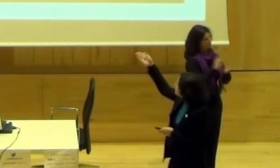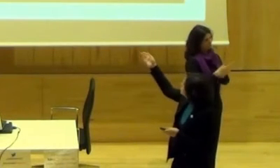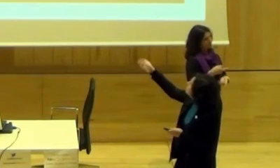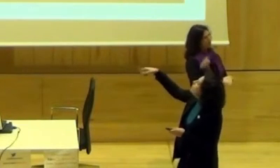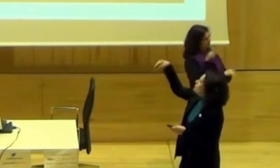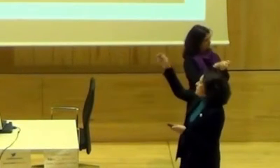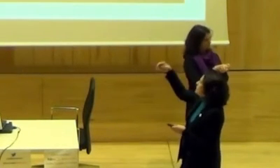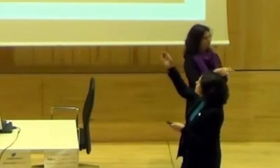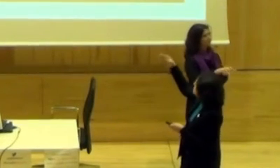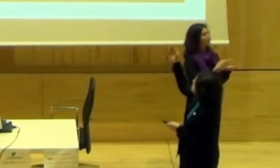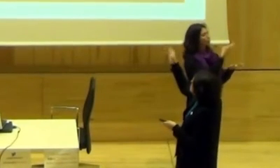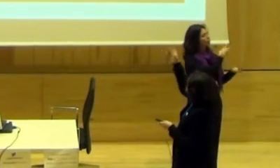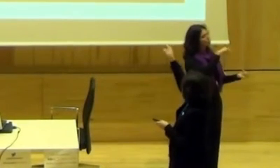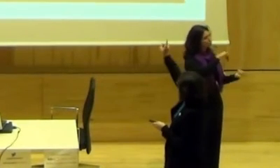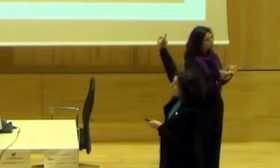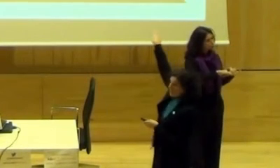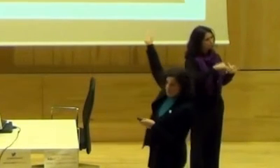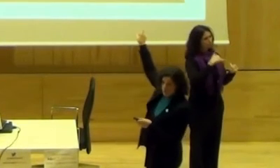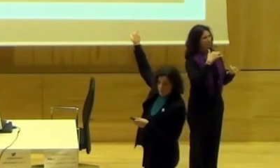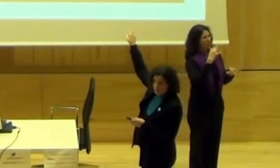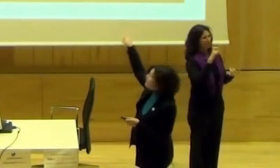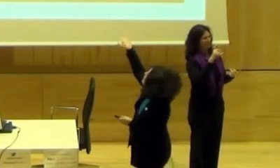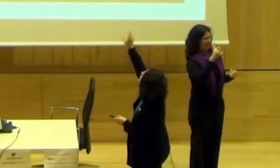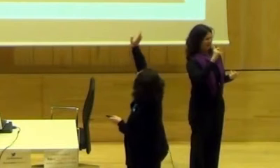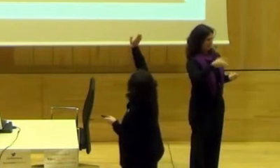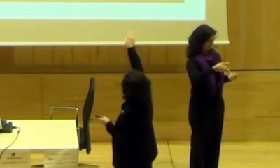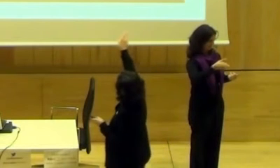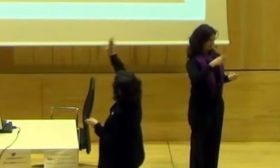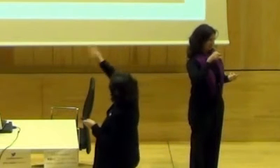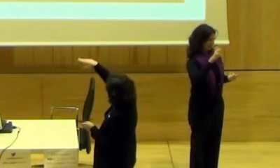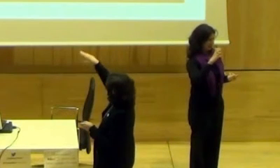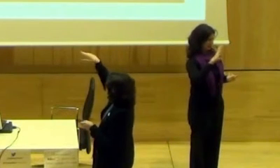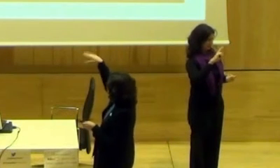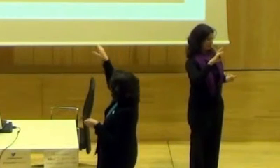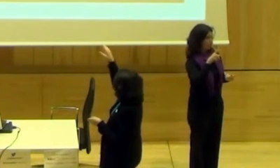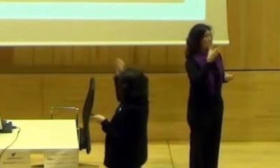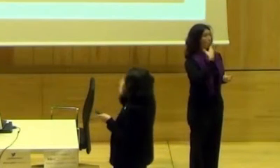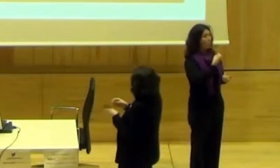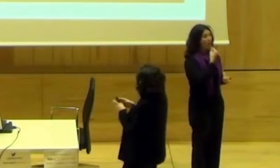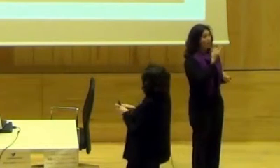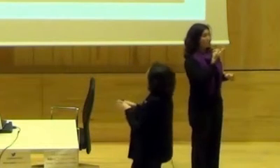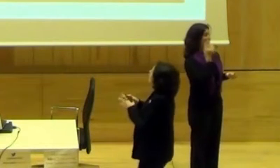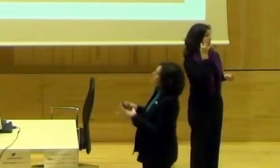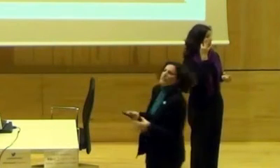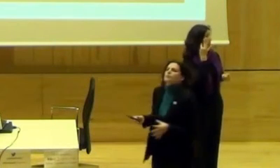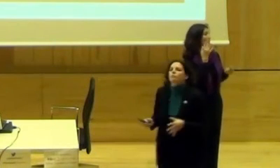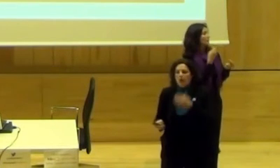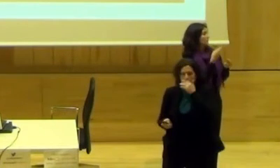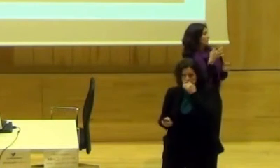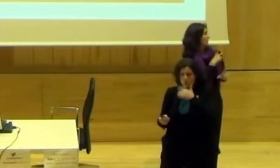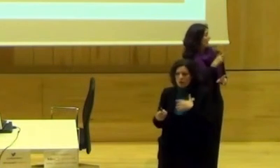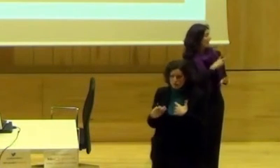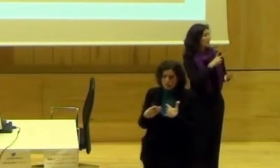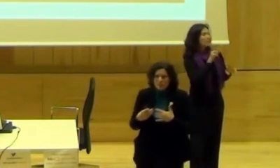repetir e incidir lo mismo, contra el matrimonio, con Félix Leclerc, ojalá el rato, una joven de gran belleza y estilo de elegancia, de la que no se separaría